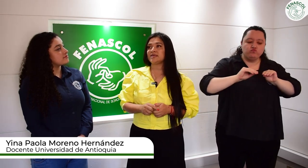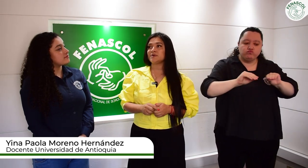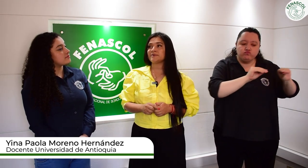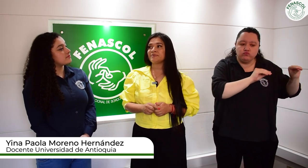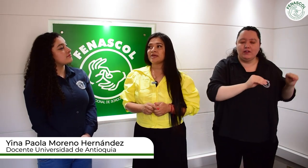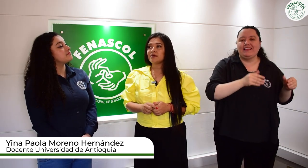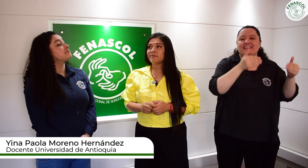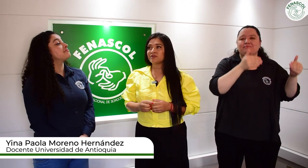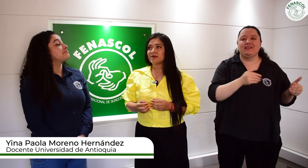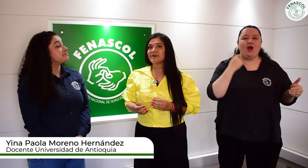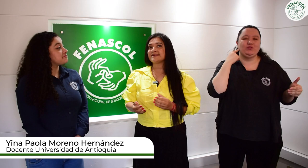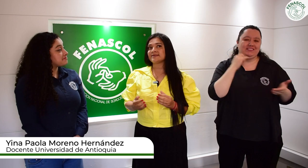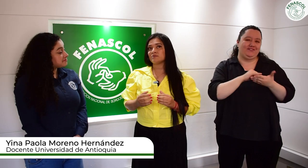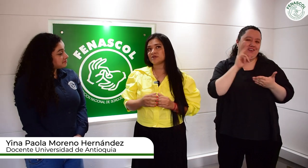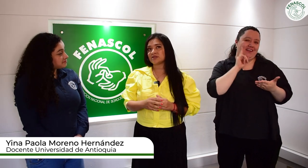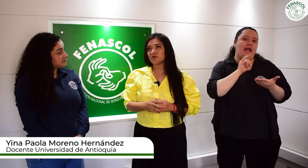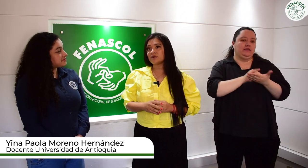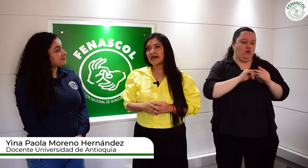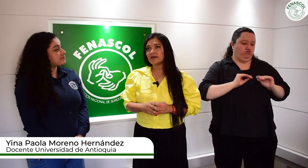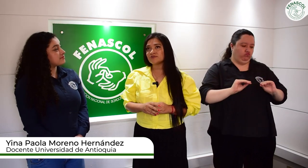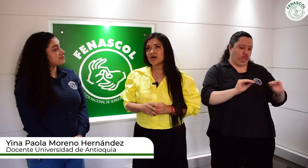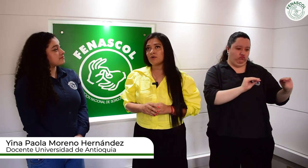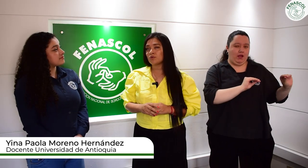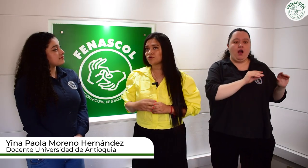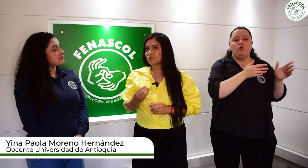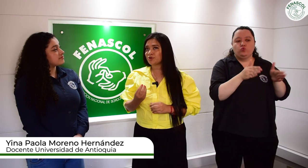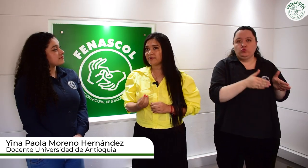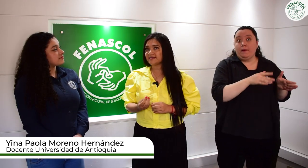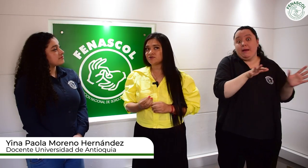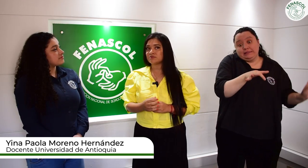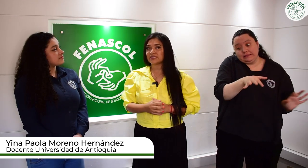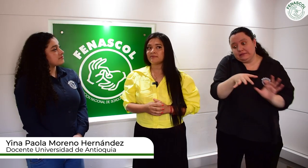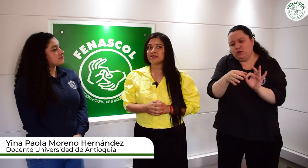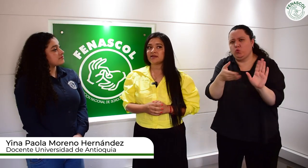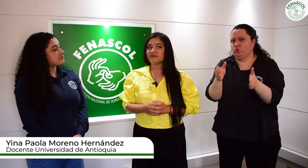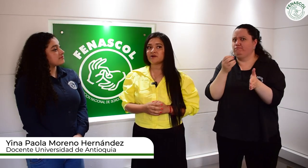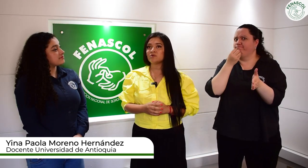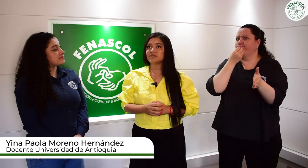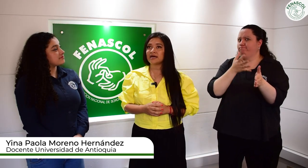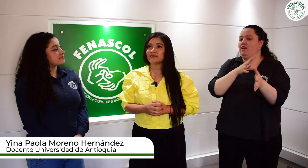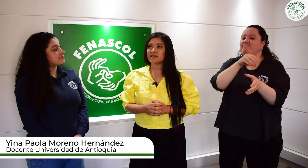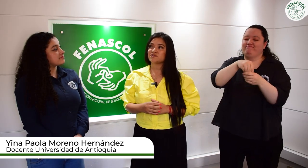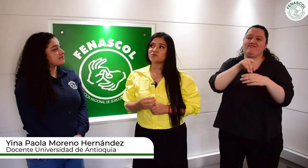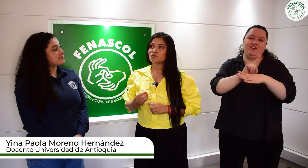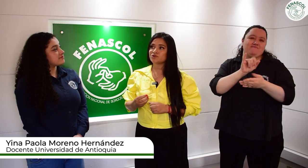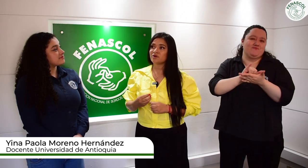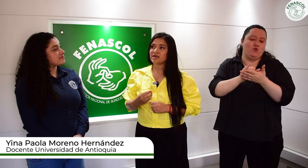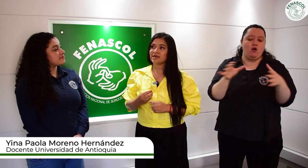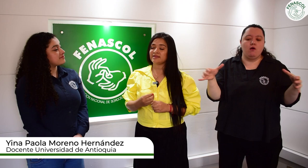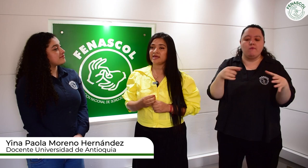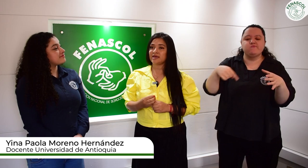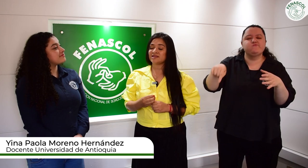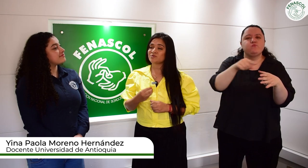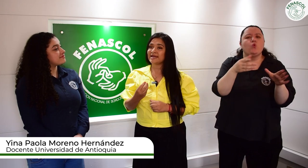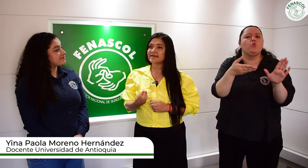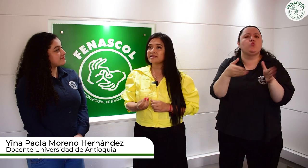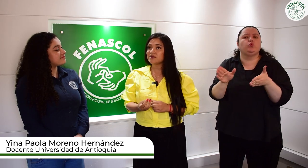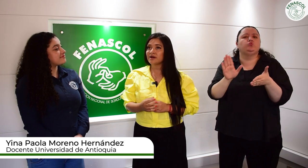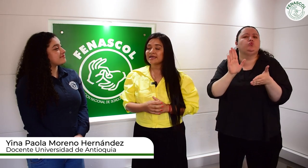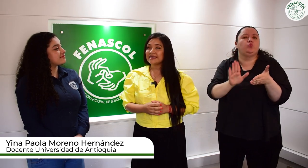auditiva. Pero también estamos articulados a un curso muy bello que también tiene la facultad, que es un curso de, es una lectiva